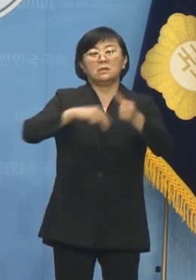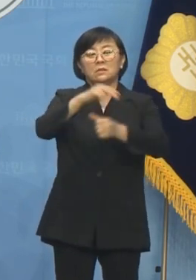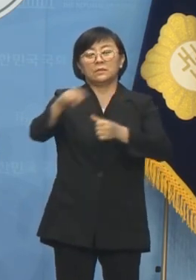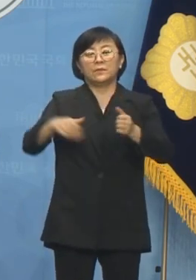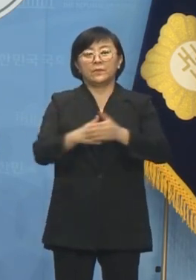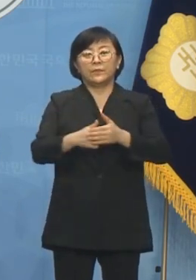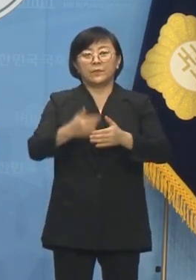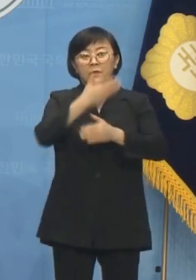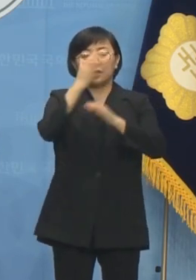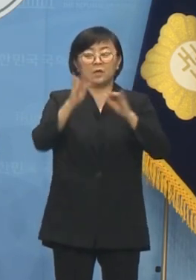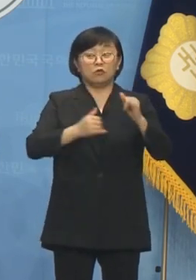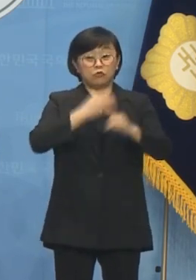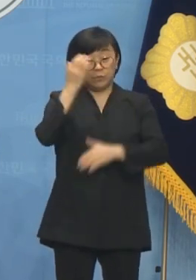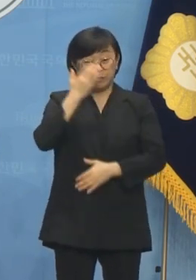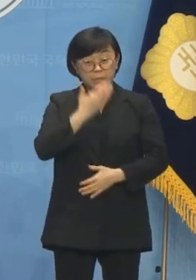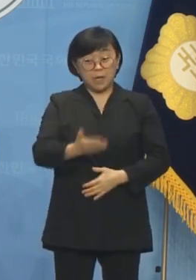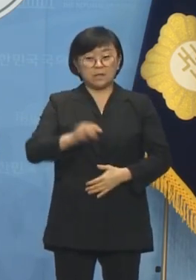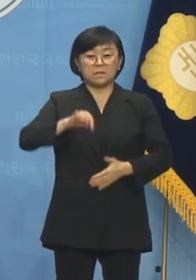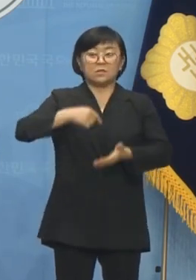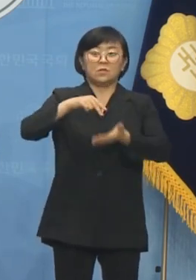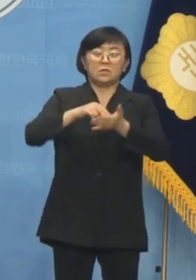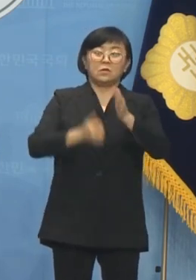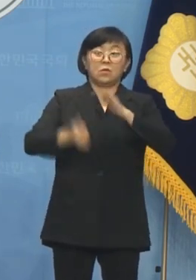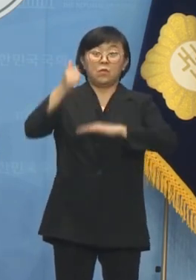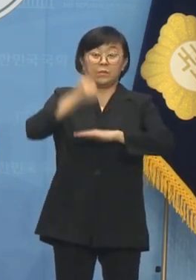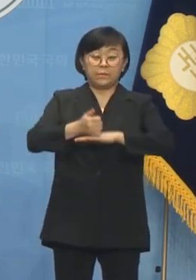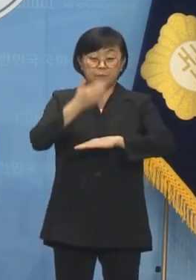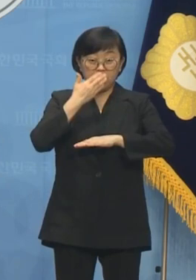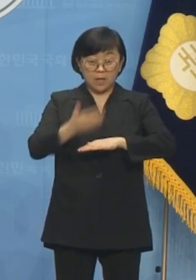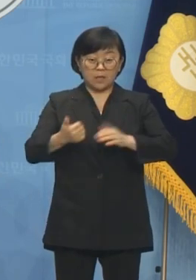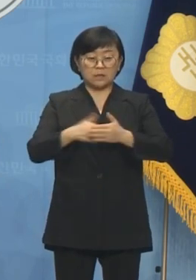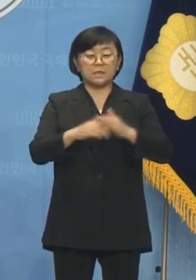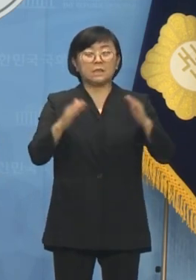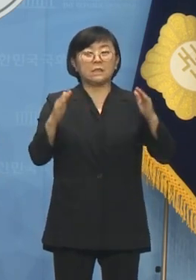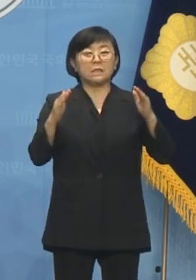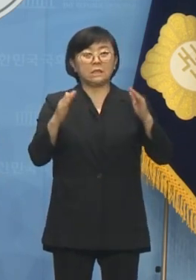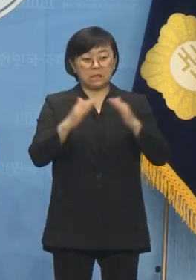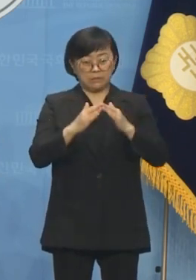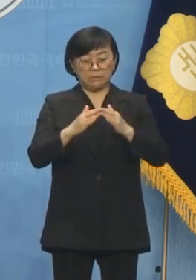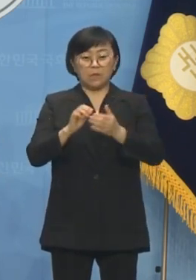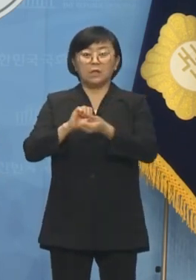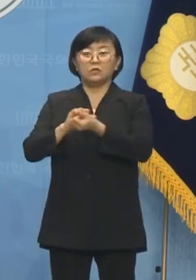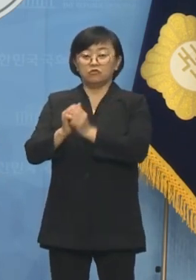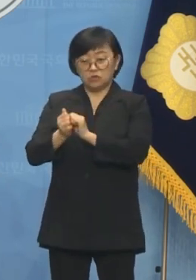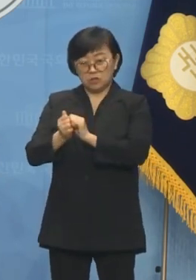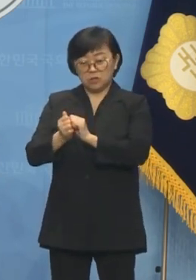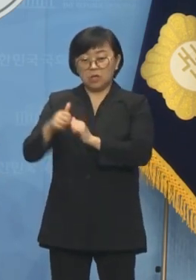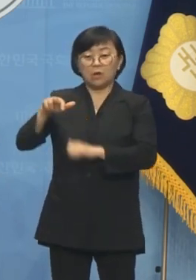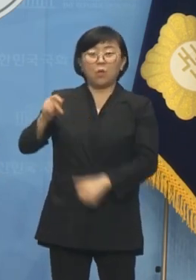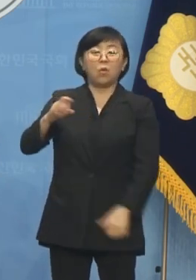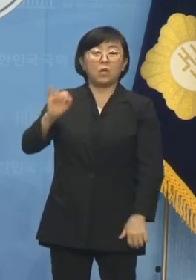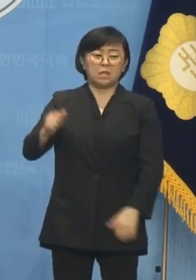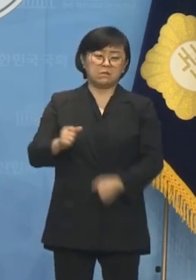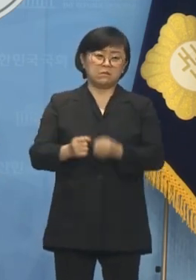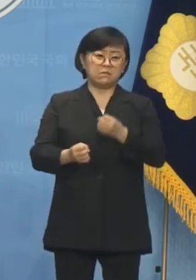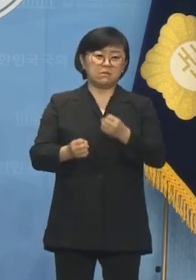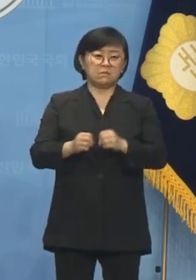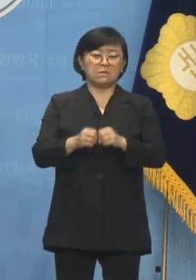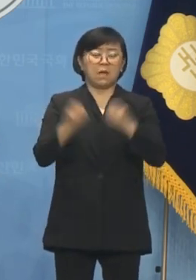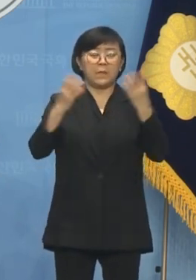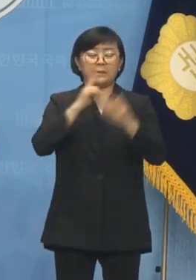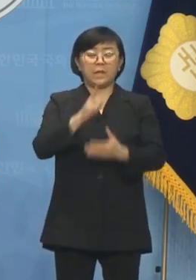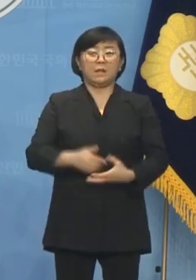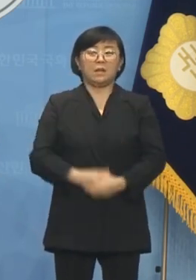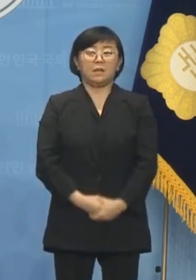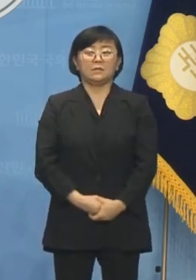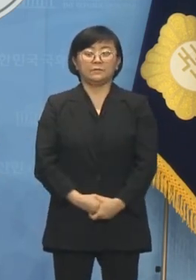청년들이 꿈꿀 수 있는 자수성과의 길이란 게 부동산 대박, 주식 대박, 코인 대박밖에 안 남은 것 아닙니까?